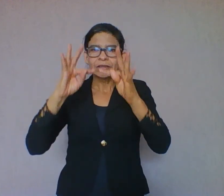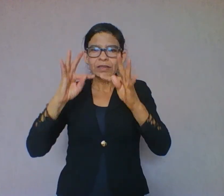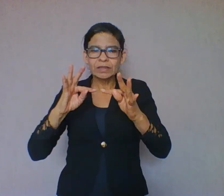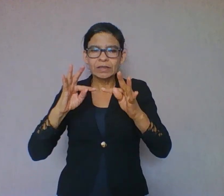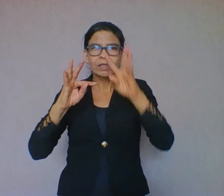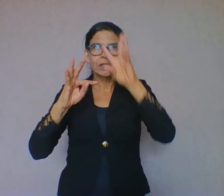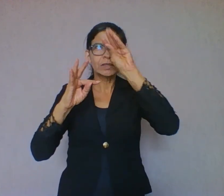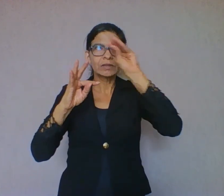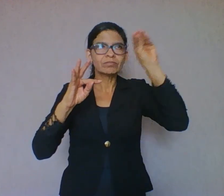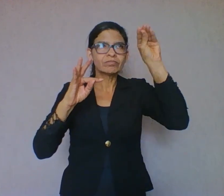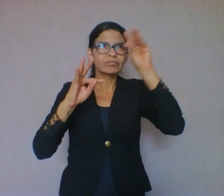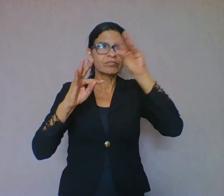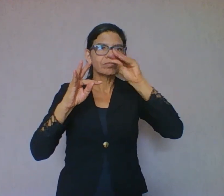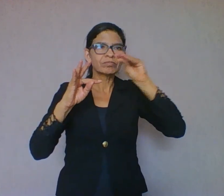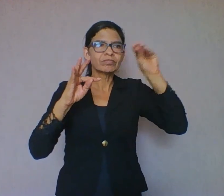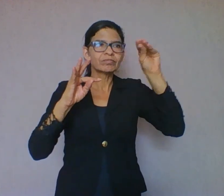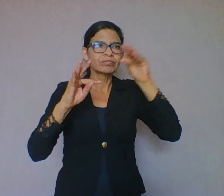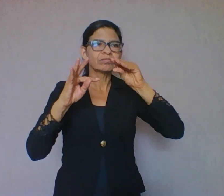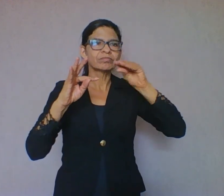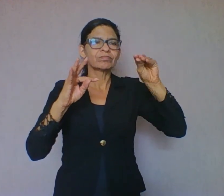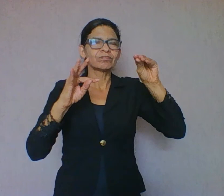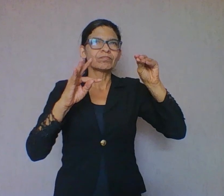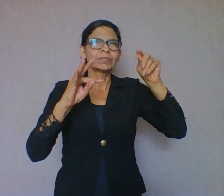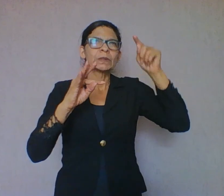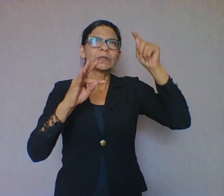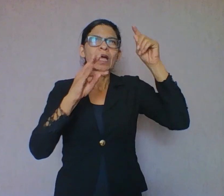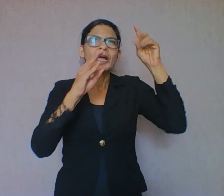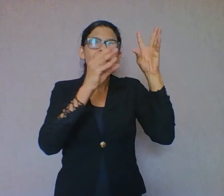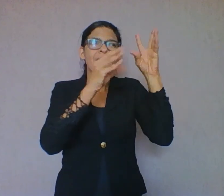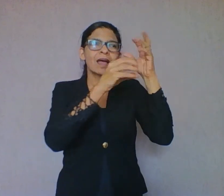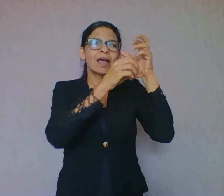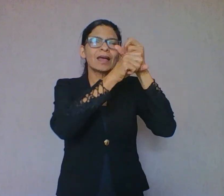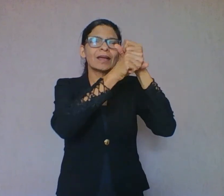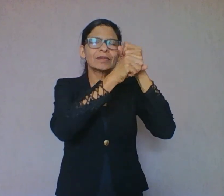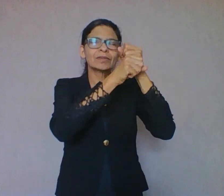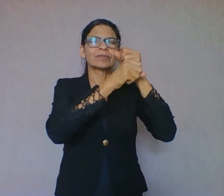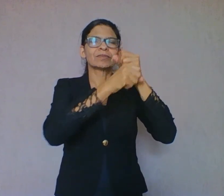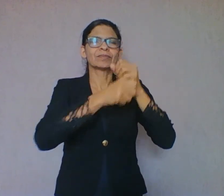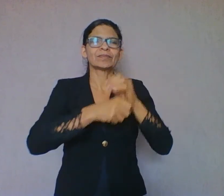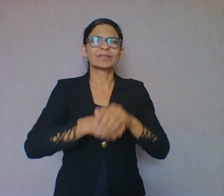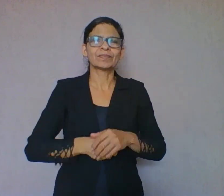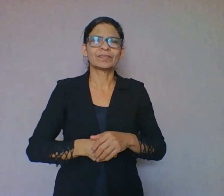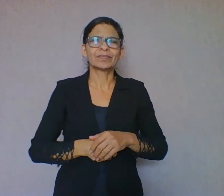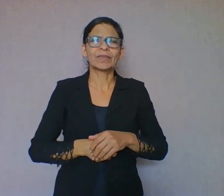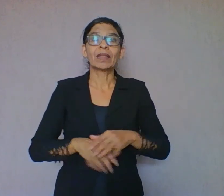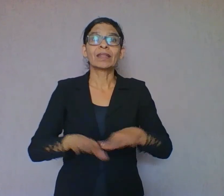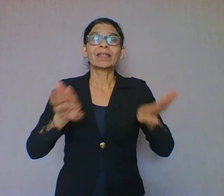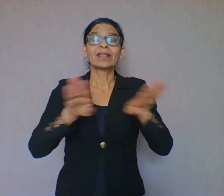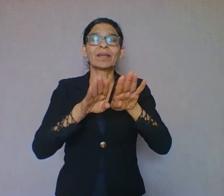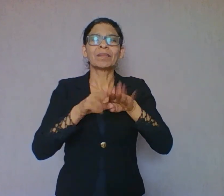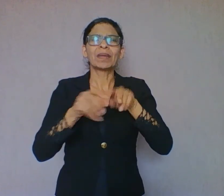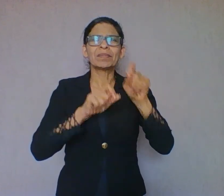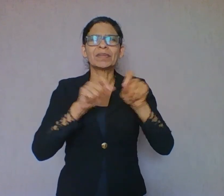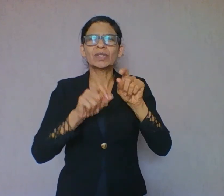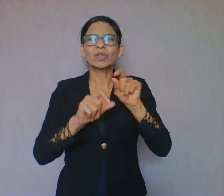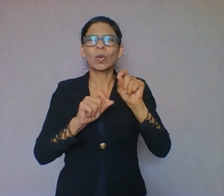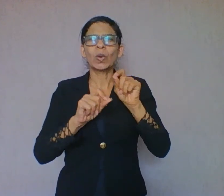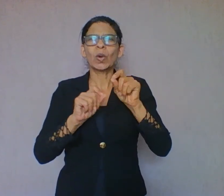identificação de que? Da coerência textual. O que é a coerência mesmo? É o sentido de um texto.